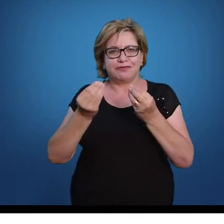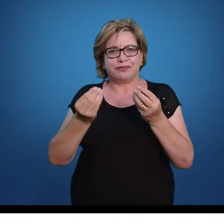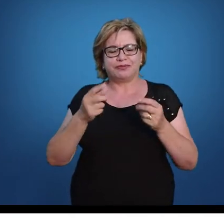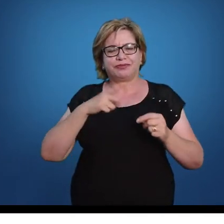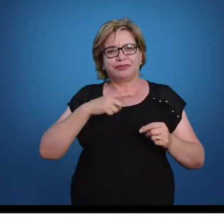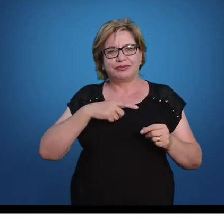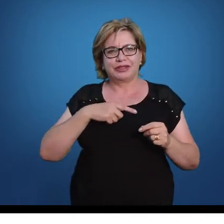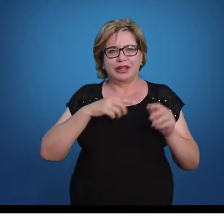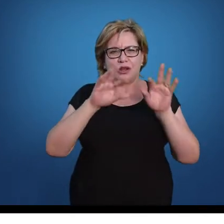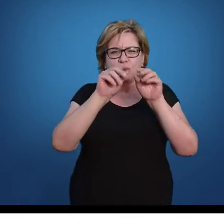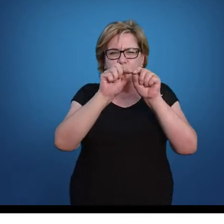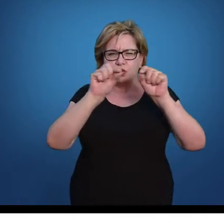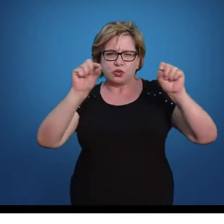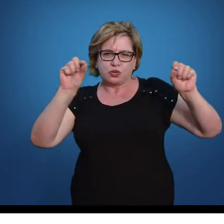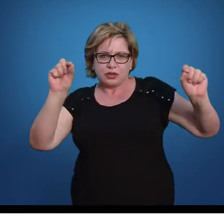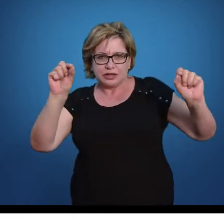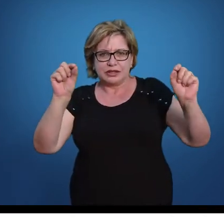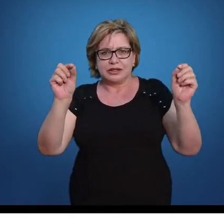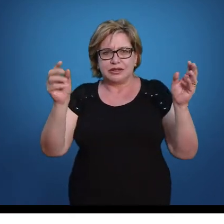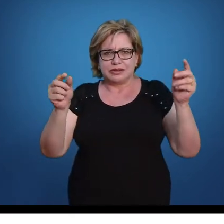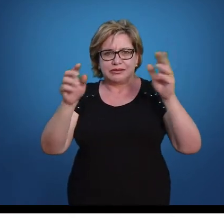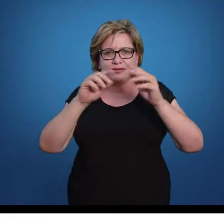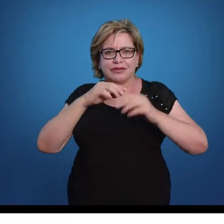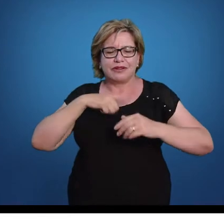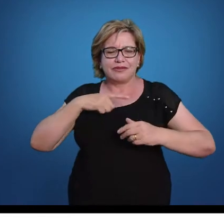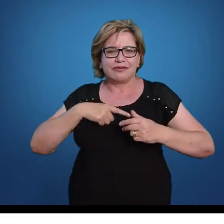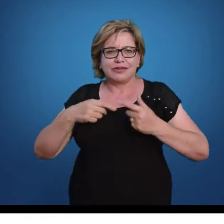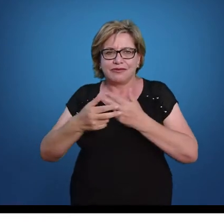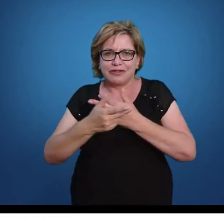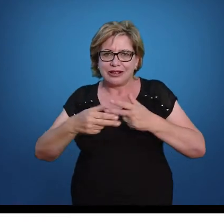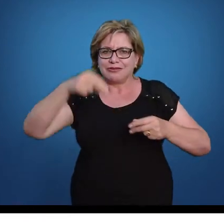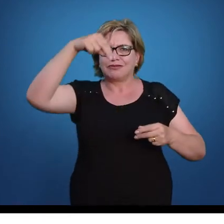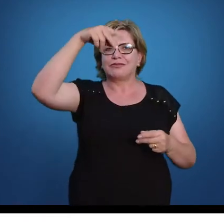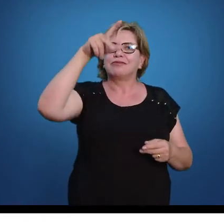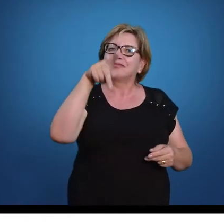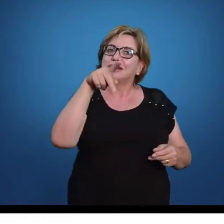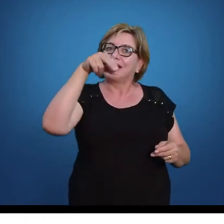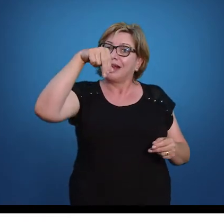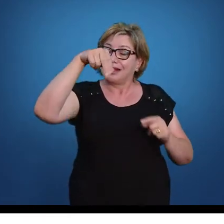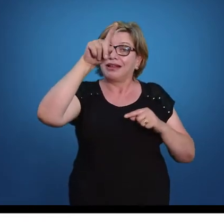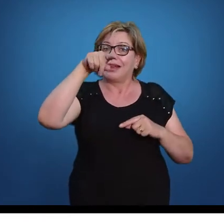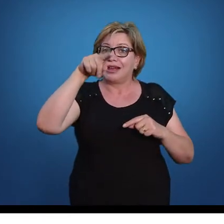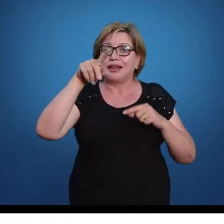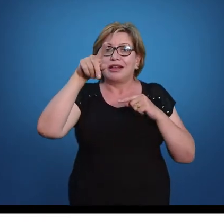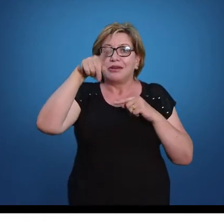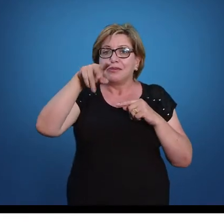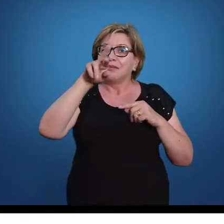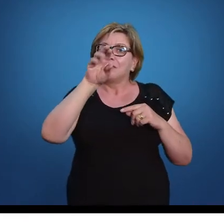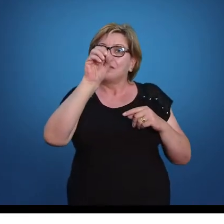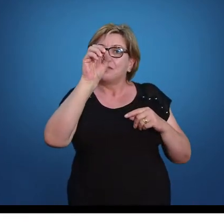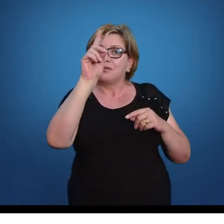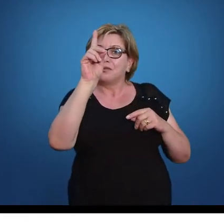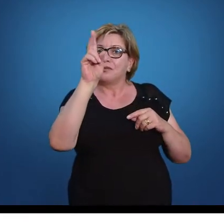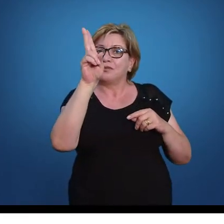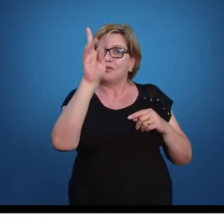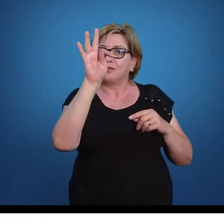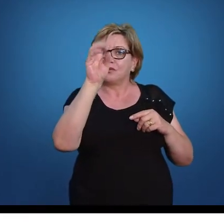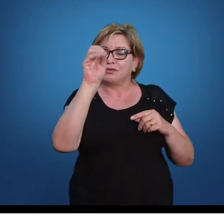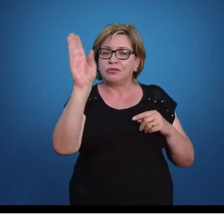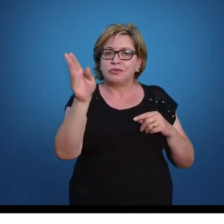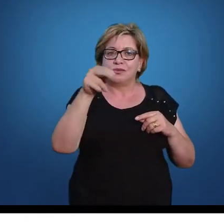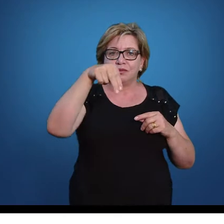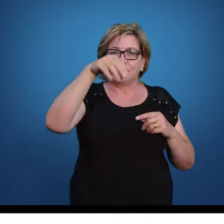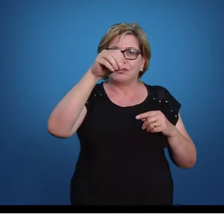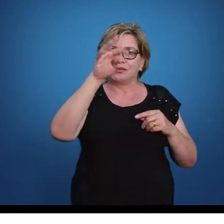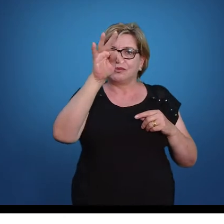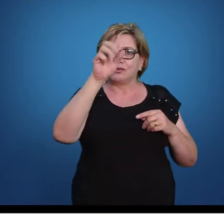Então você tem uma expressão como essa aqui, ela envolve já um produto notável, aí vocês vão entender o que é esse produto notável e eu quero